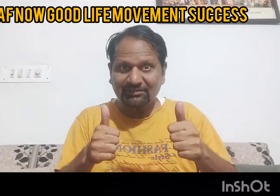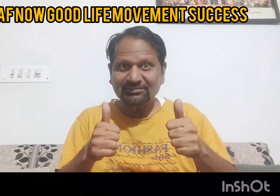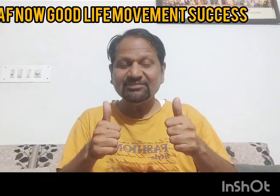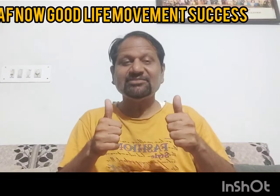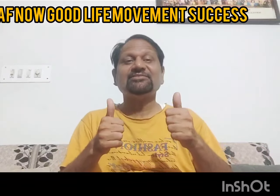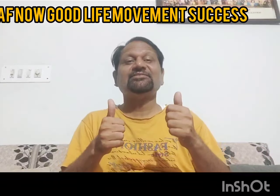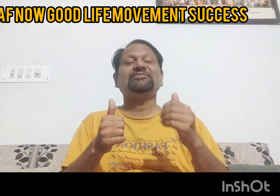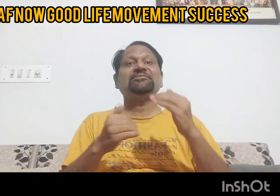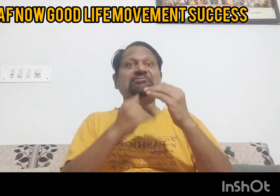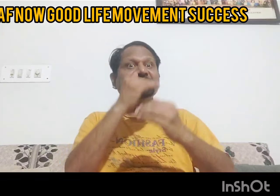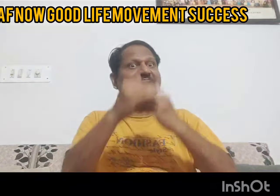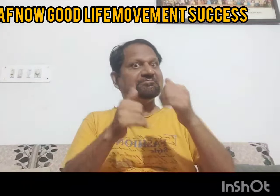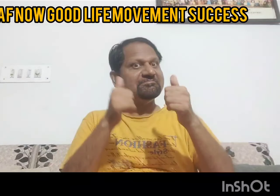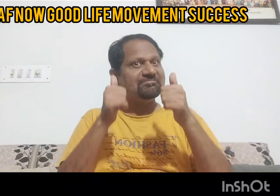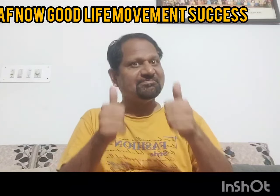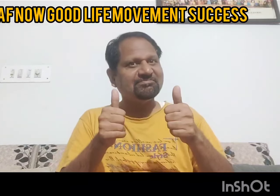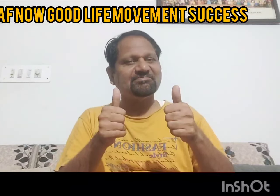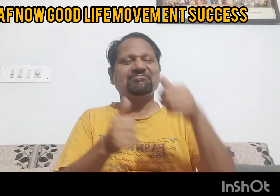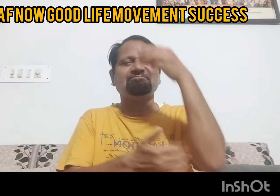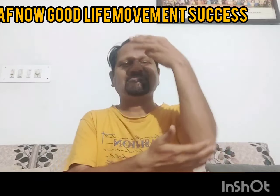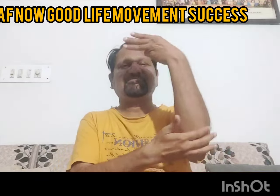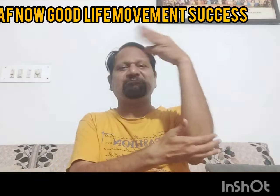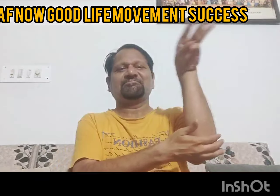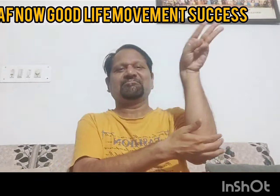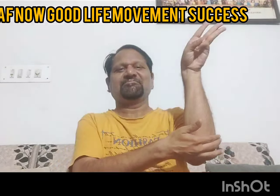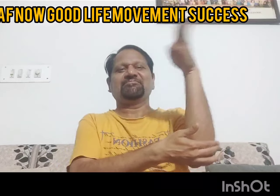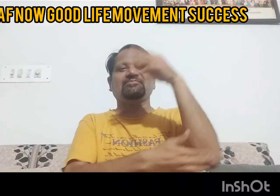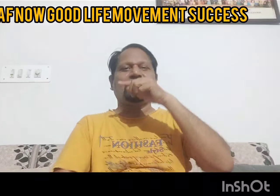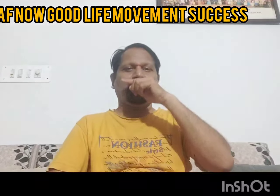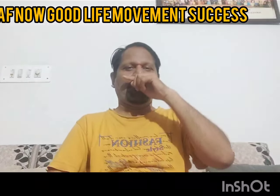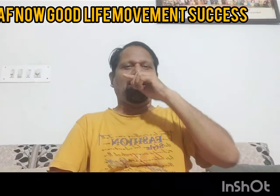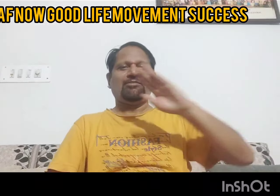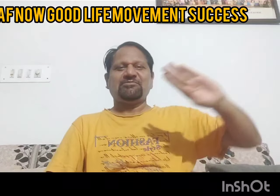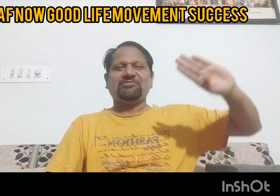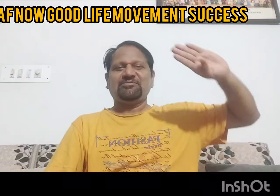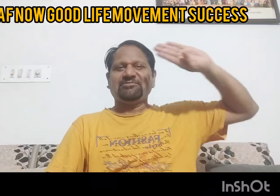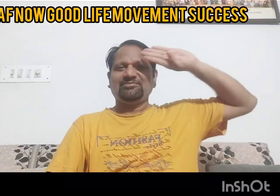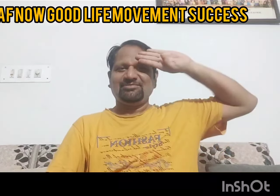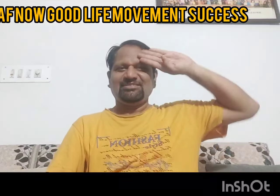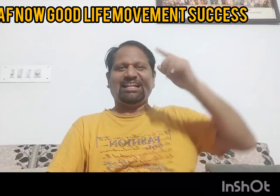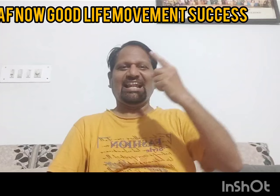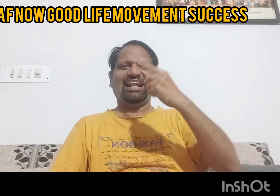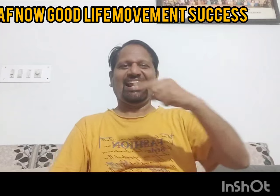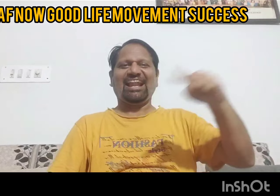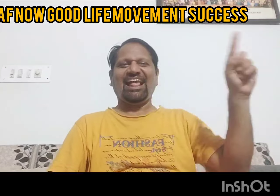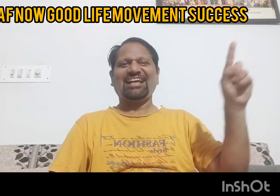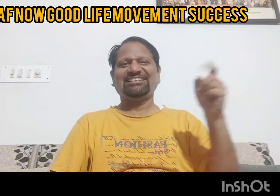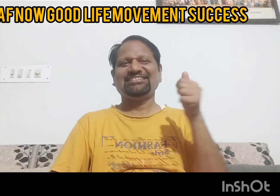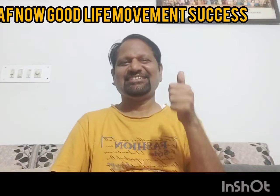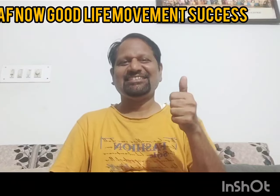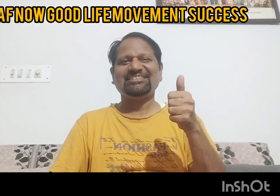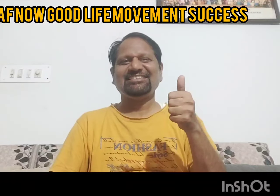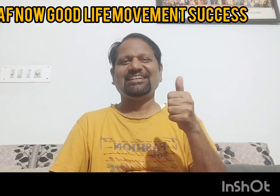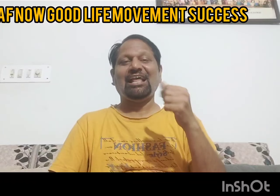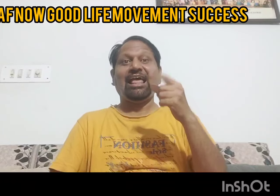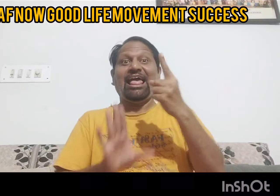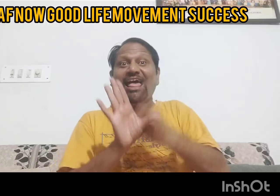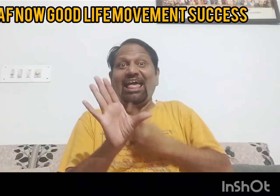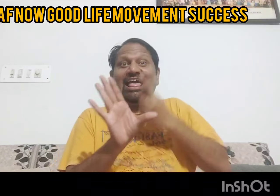पूरे मद्प्रदेश की तरह भारत क मुख बदिर ये रोजगार पाएंगे दिव्यांग जान रोजगार पाएंगे तब हमें लगेगा